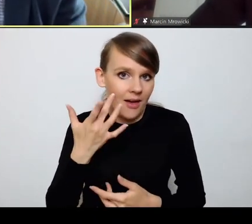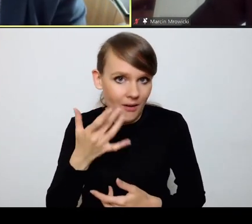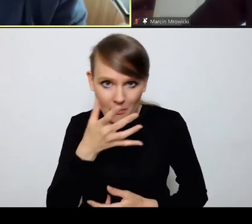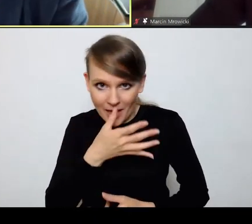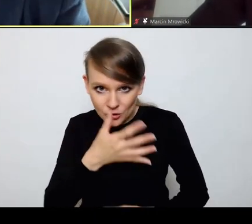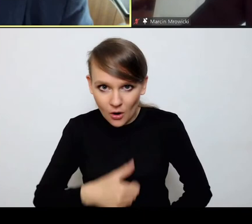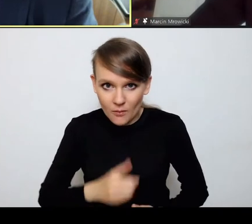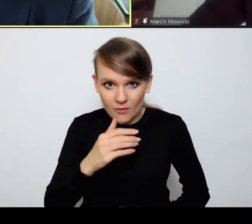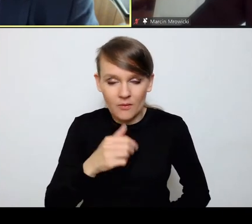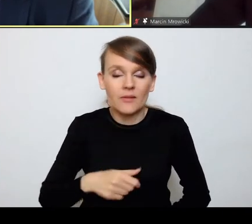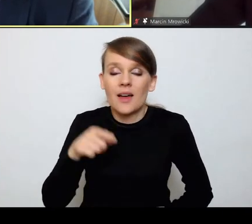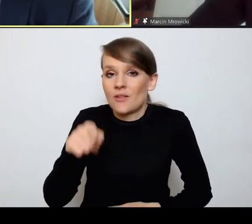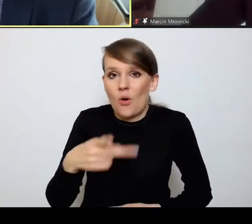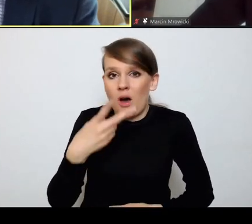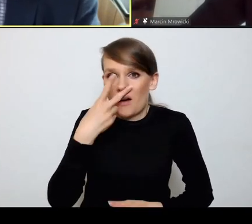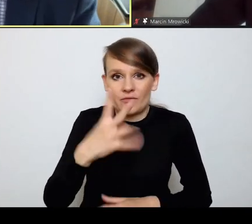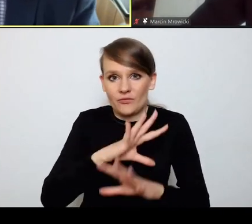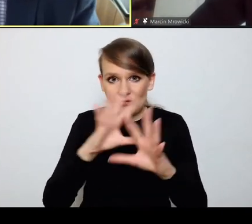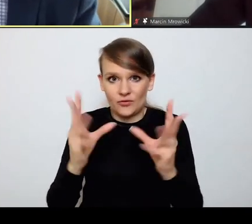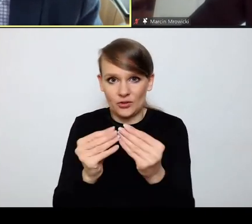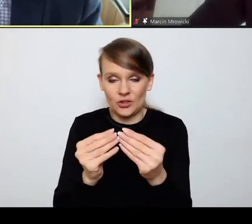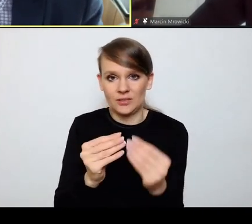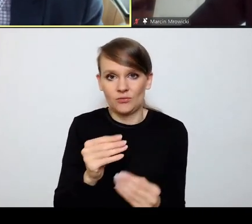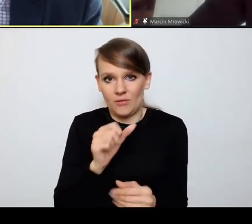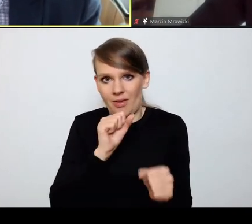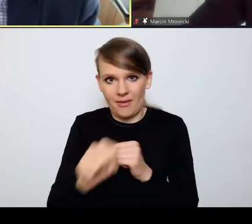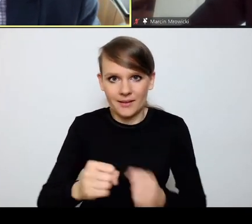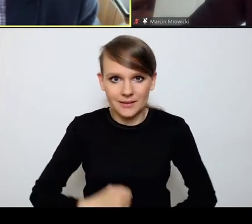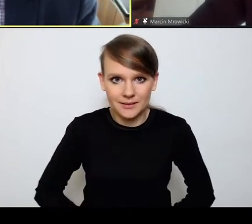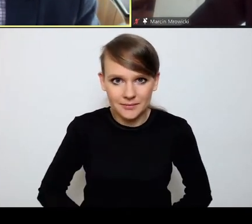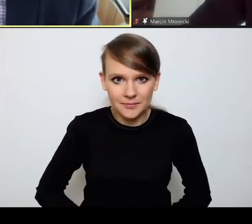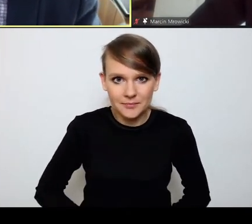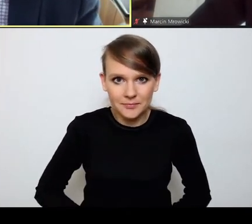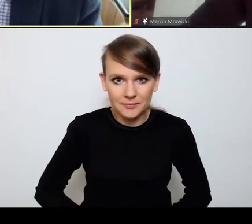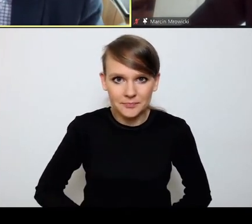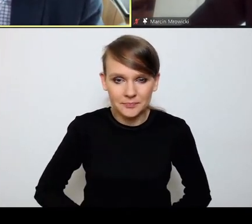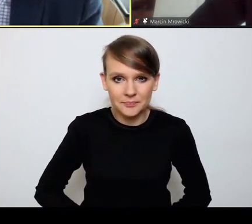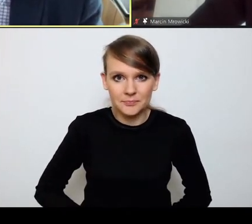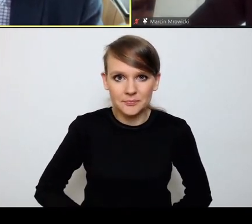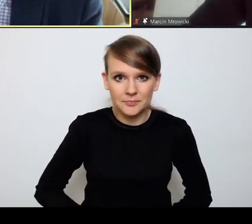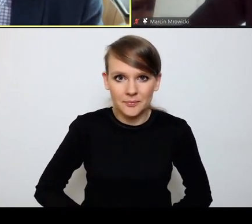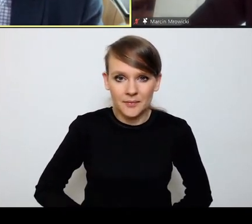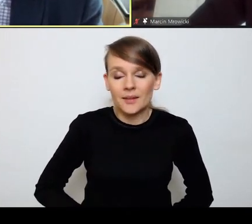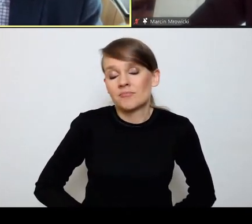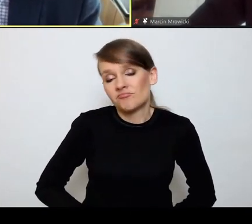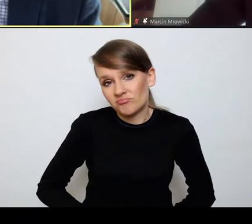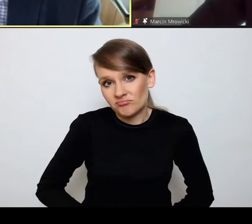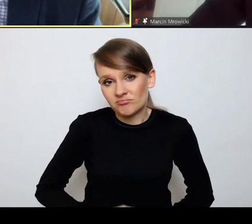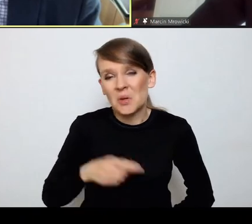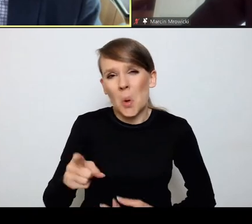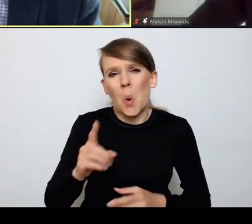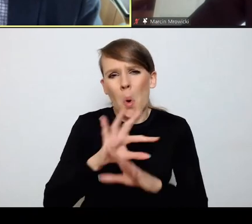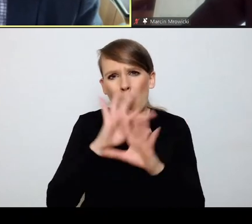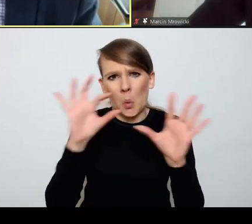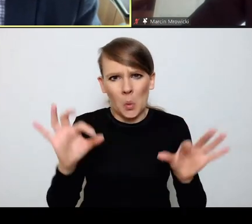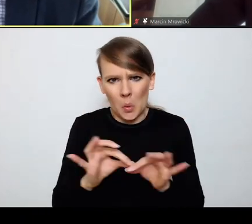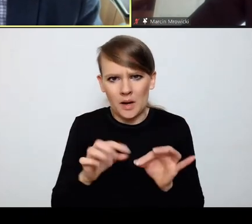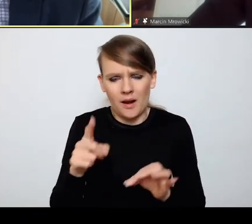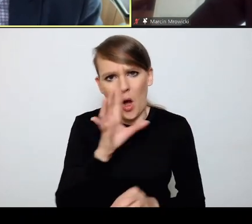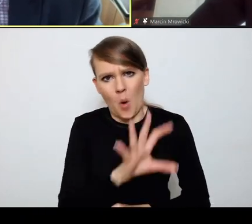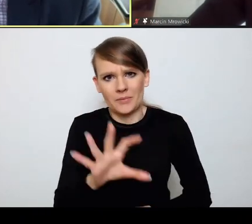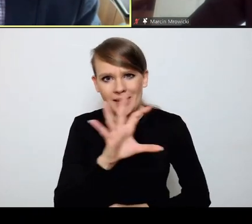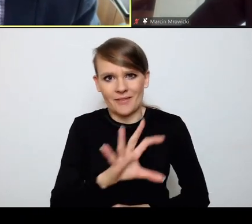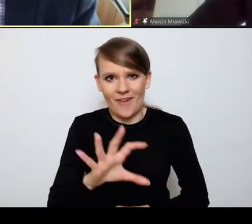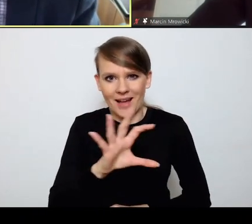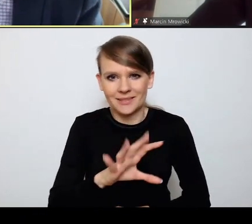to samo zjawisko występuje wszędzie. Więc myślę, że to jest taka ogólna obserwacja dotycząca